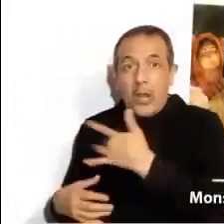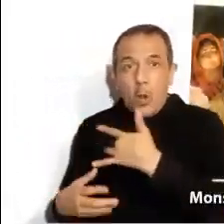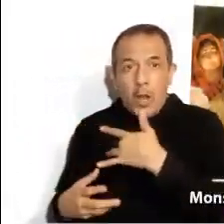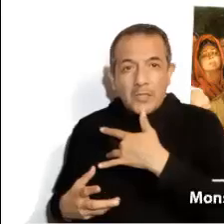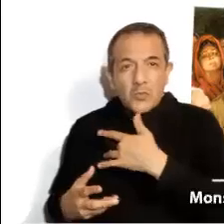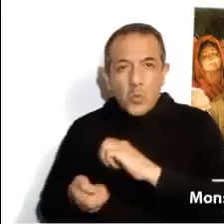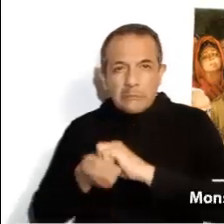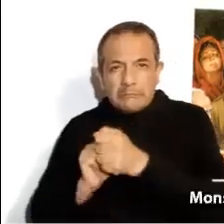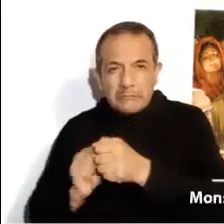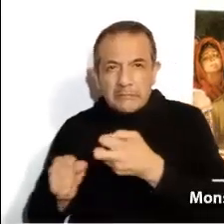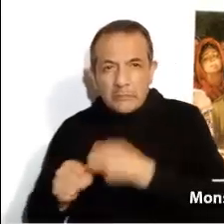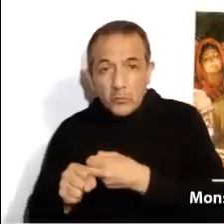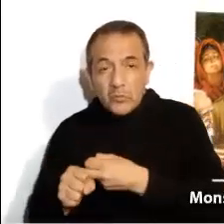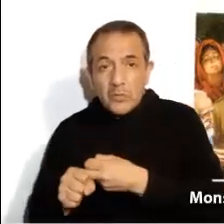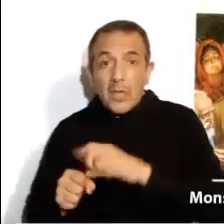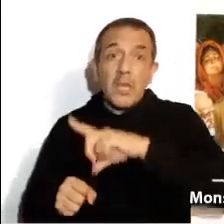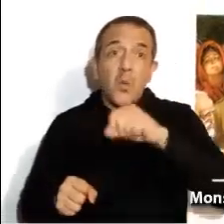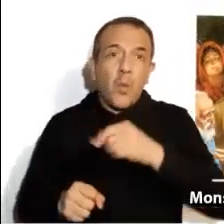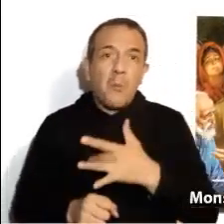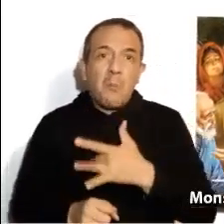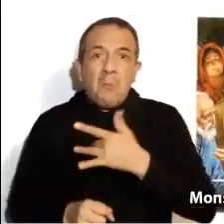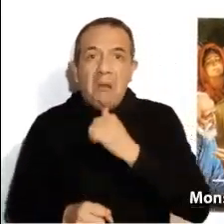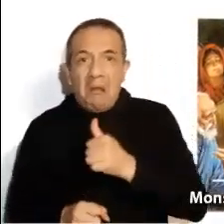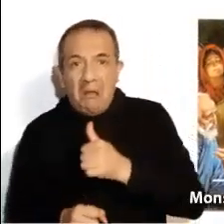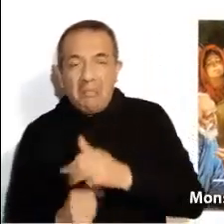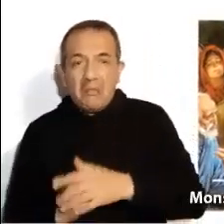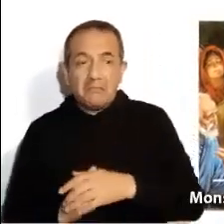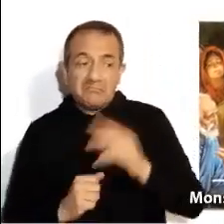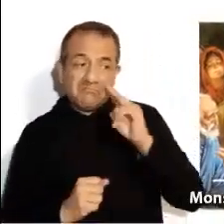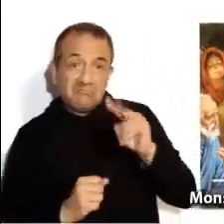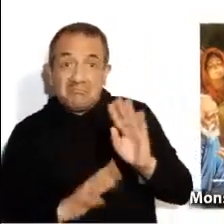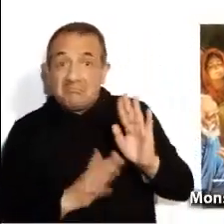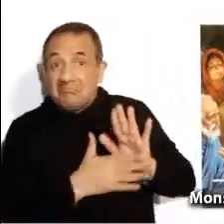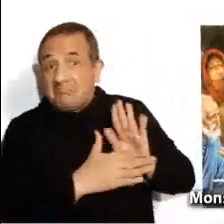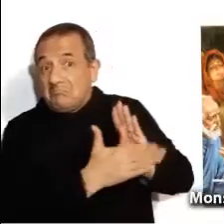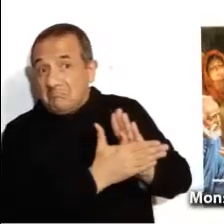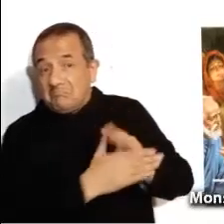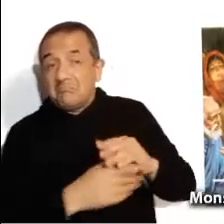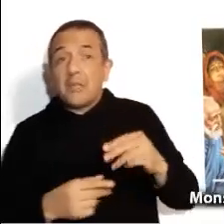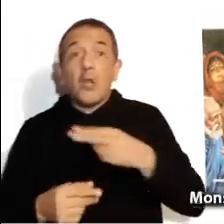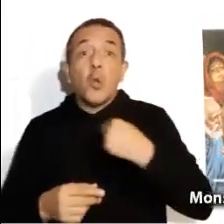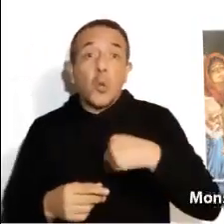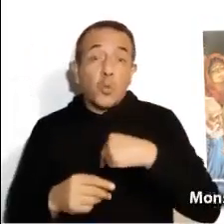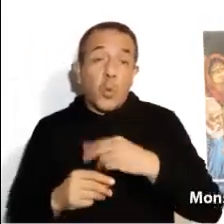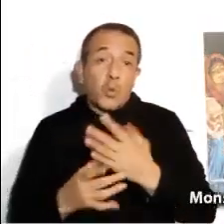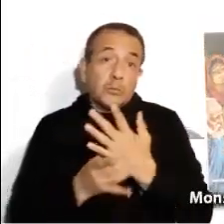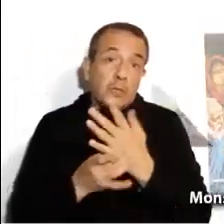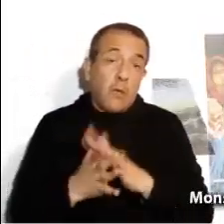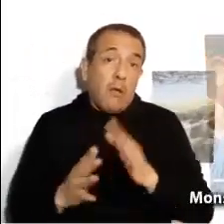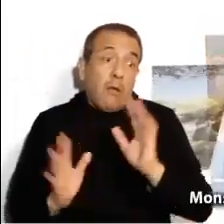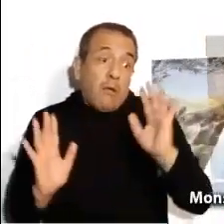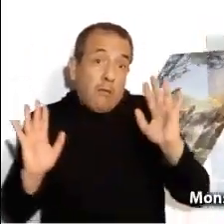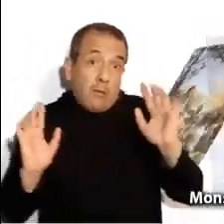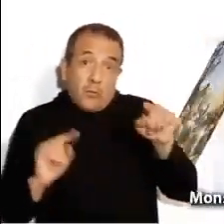hacen insensibles ante las necesidades. Nos excusamos arguyendo la negligencia